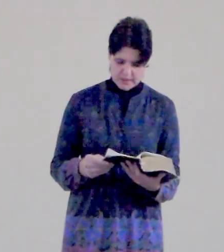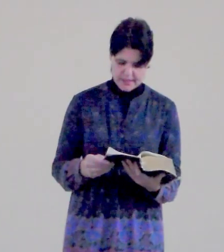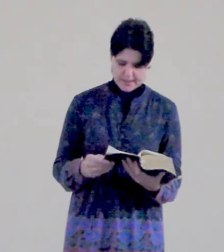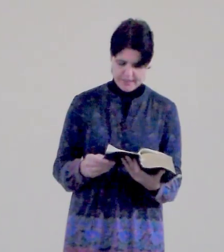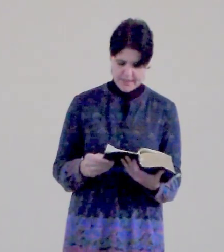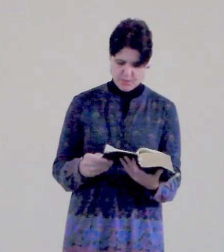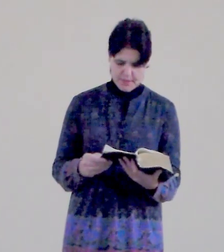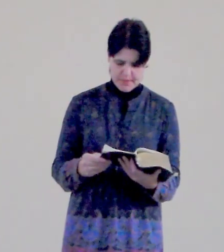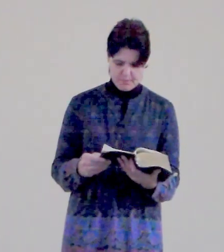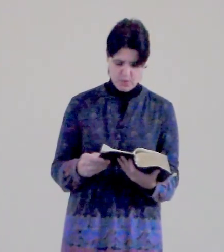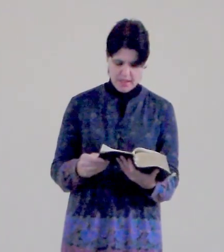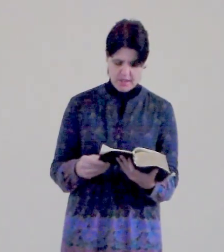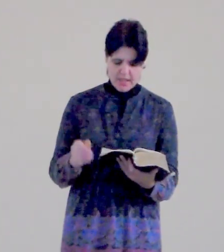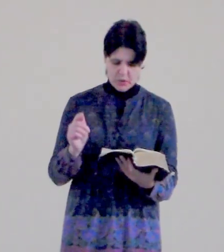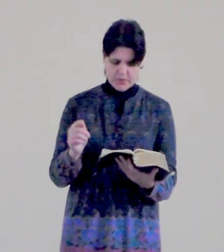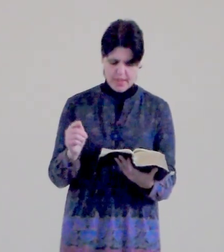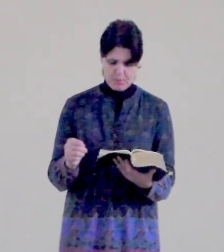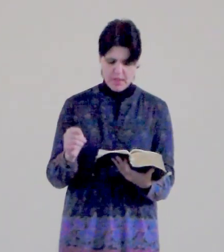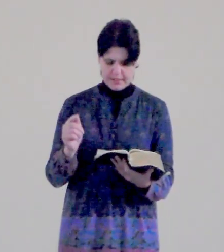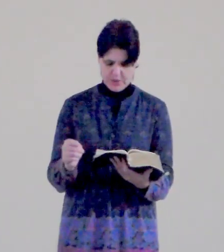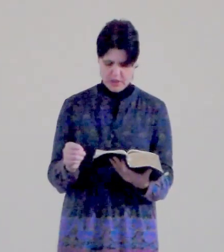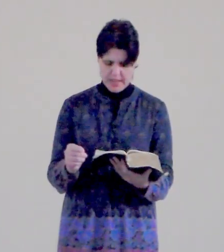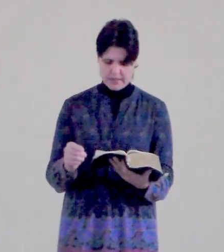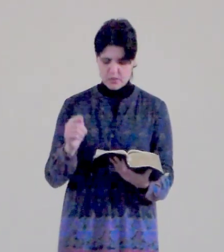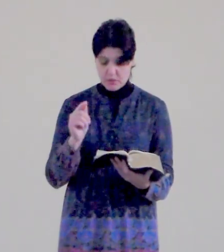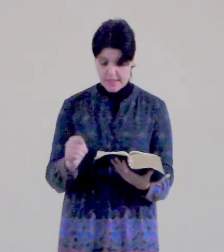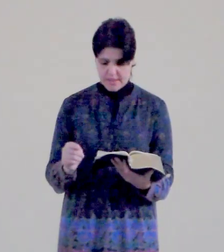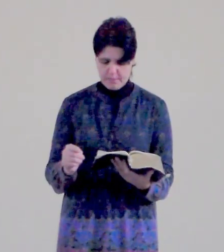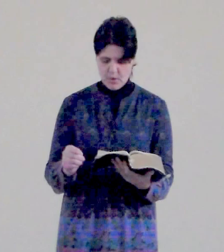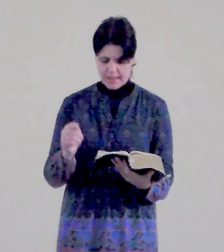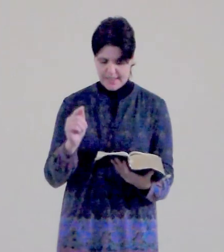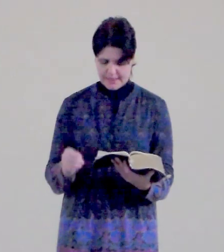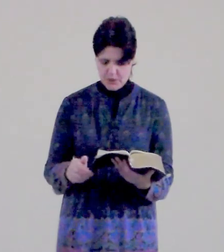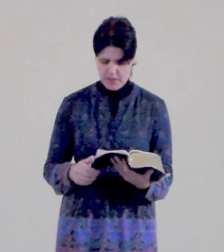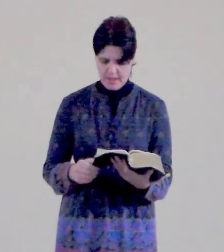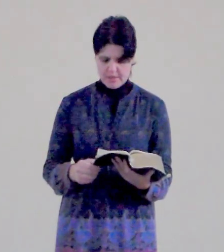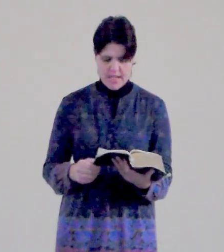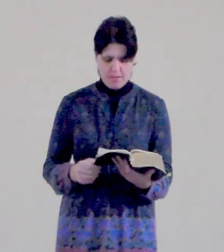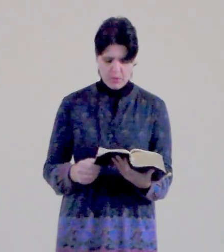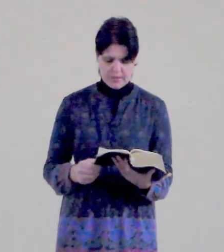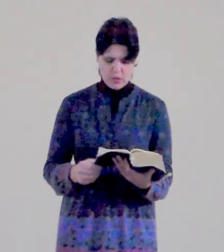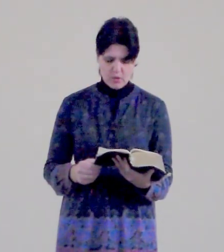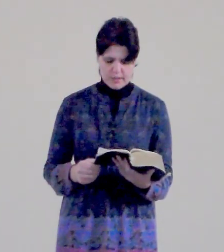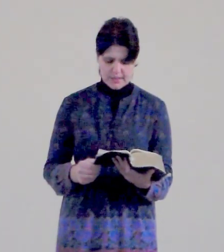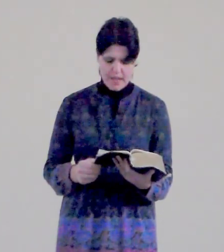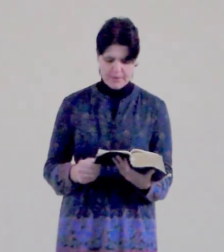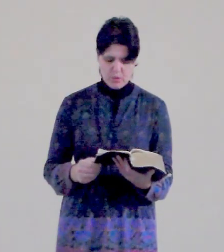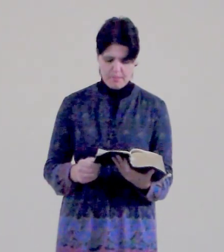že šestlivé už, jsme s Boha. Kdo zná Boha, slyší nás, kdo nezná Boha, neslyší nás. Podle toho rozeznáme ducha